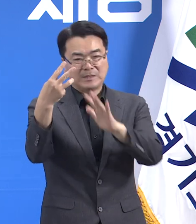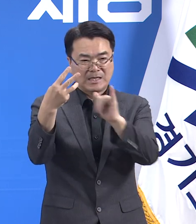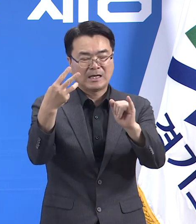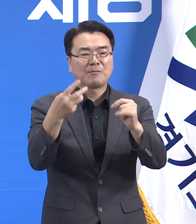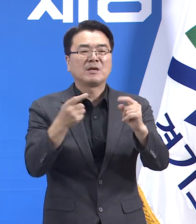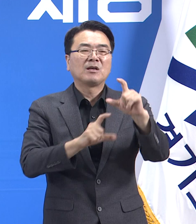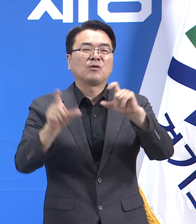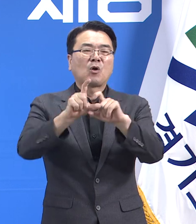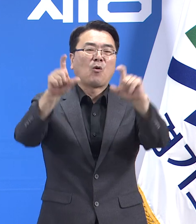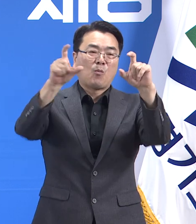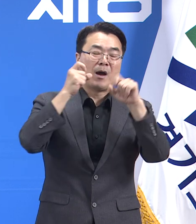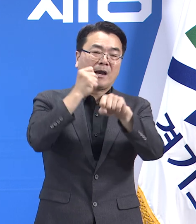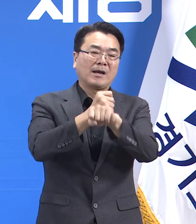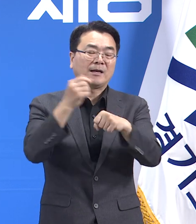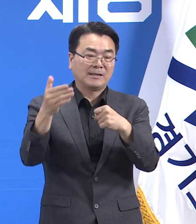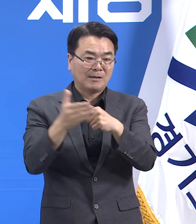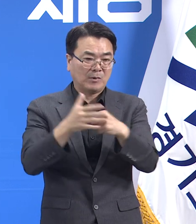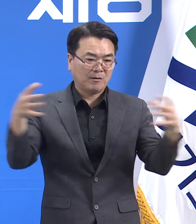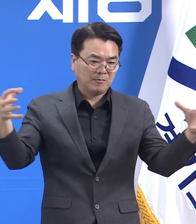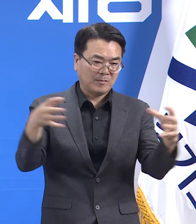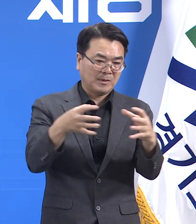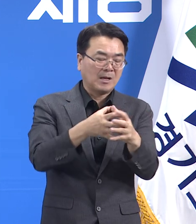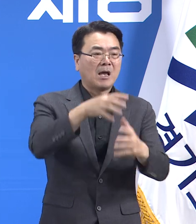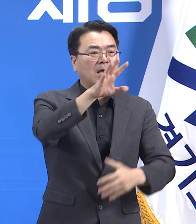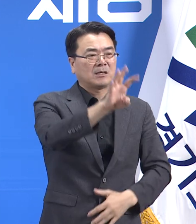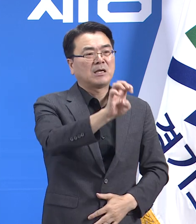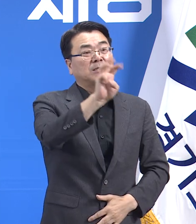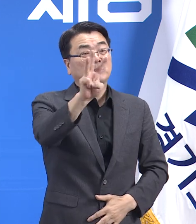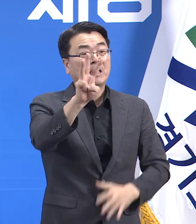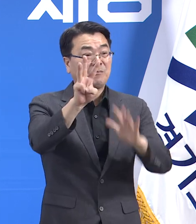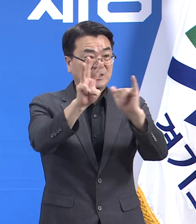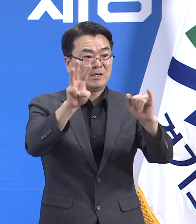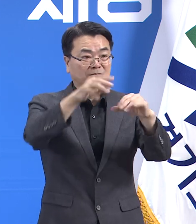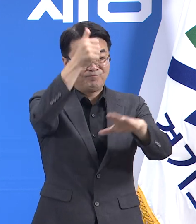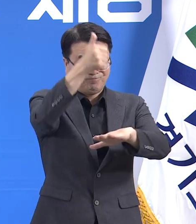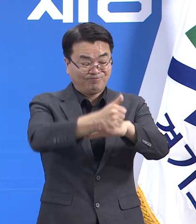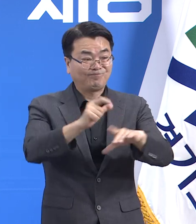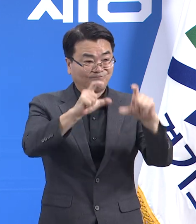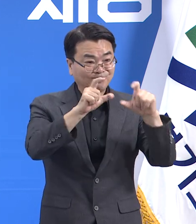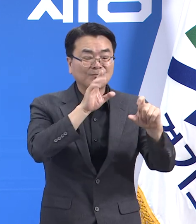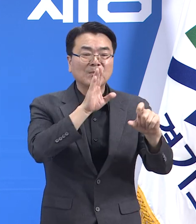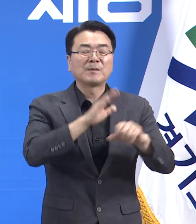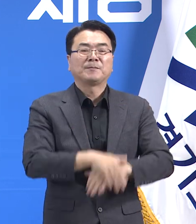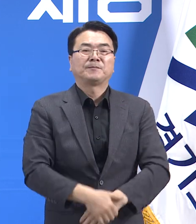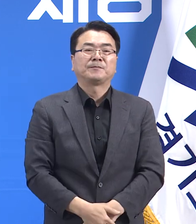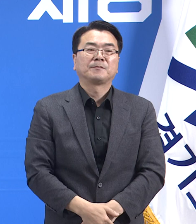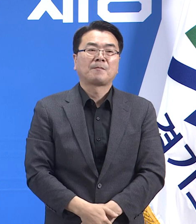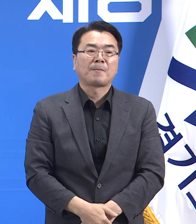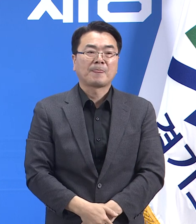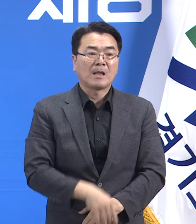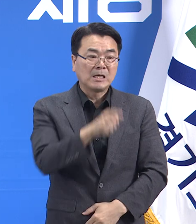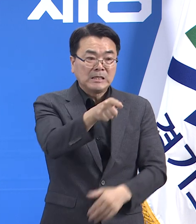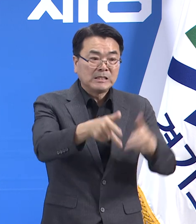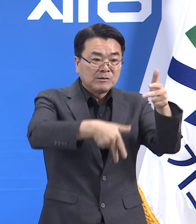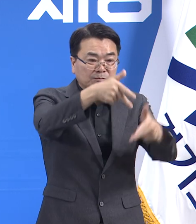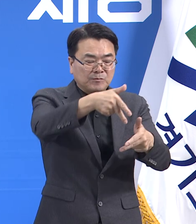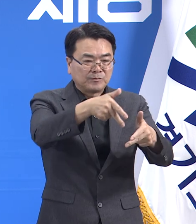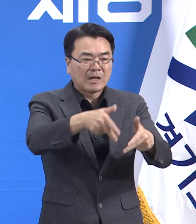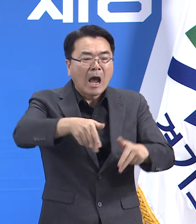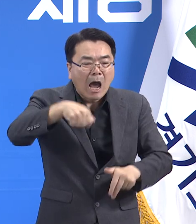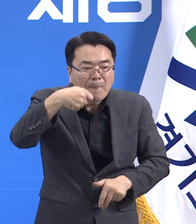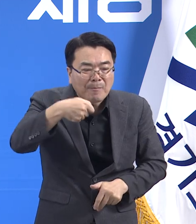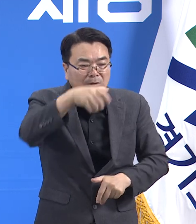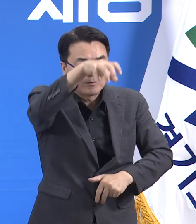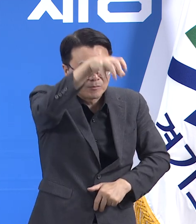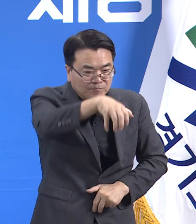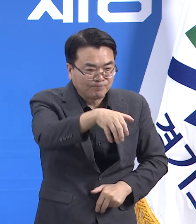3일 0시 기준 총 확진자는 34명입니다. 이 중 외국인은 29명입니다. 해당 업체는 구내식당에 칸막이